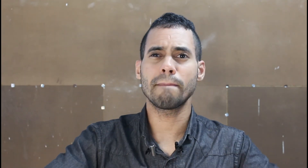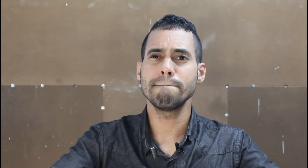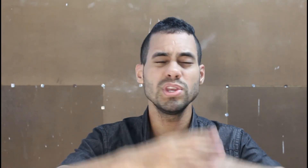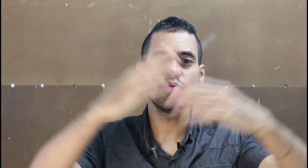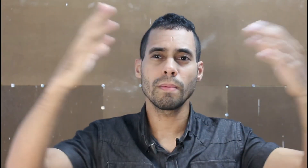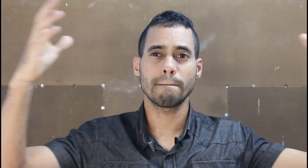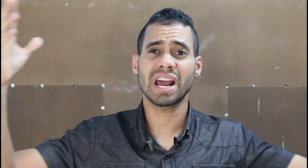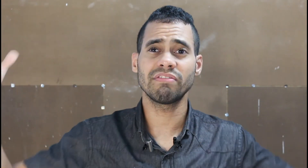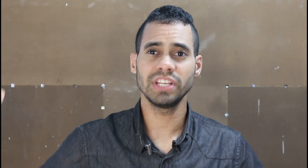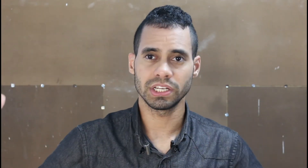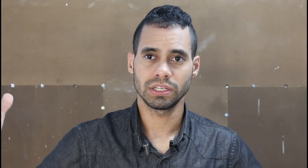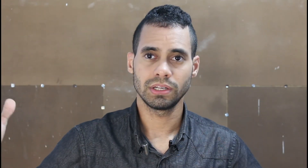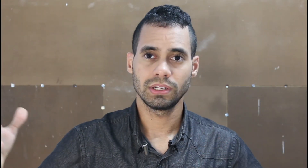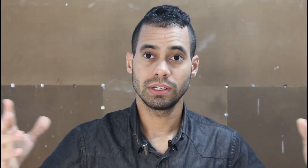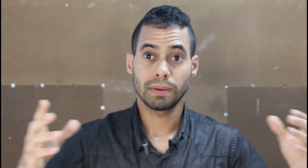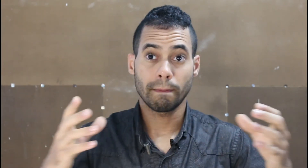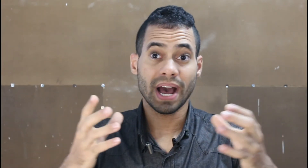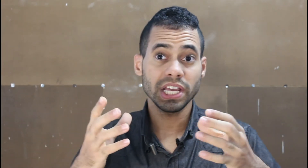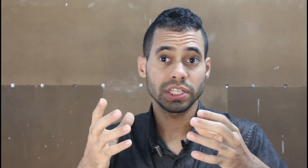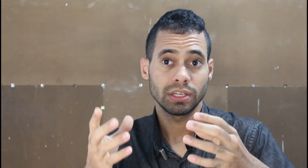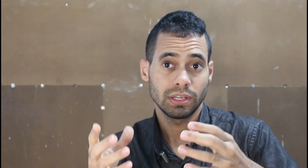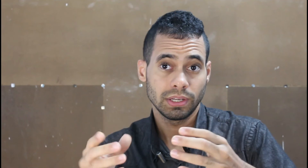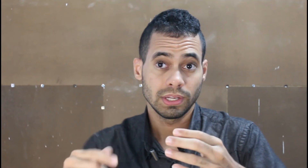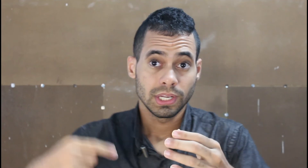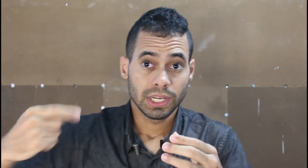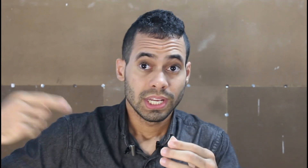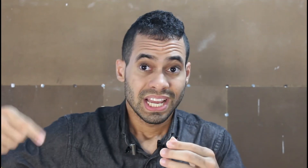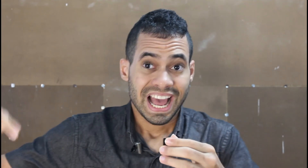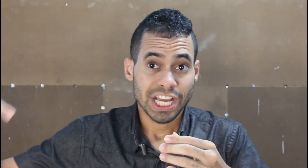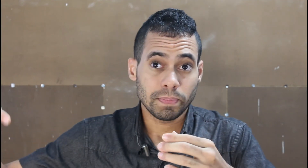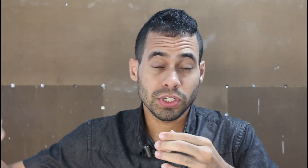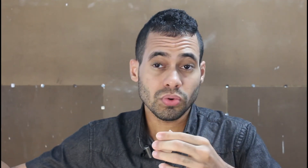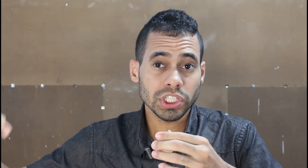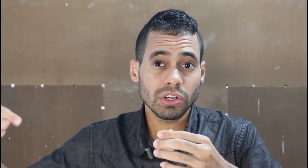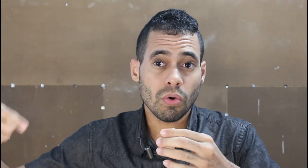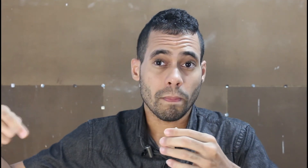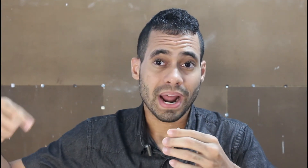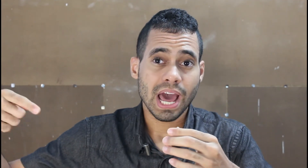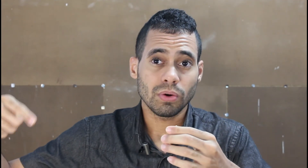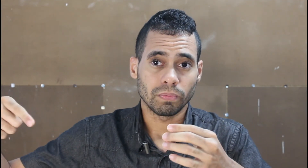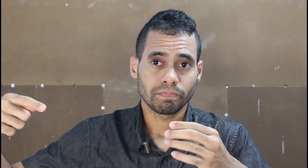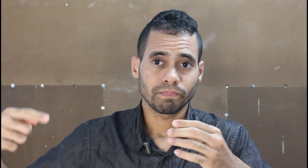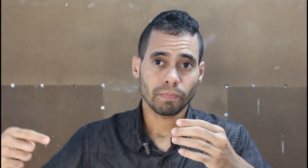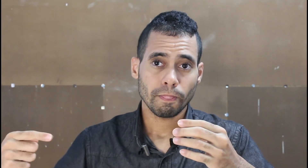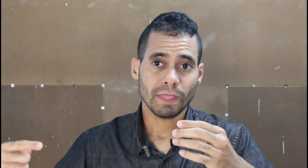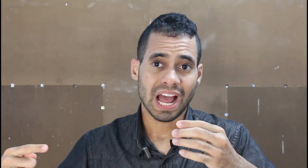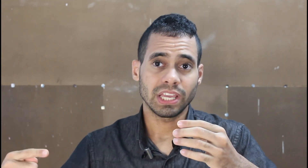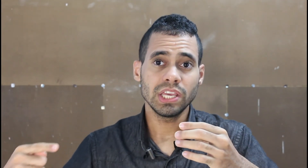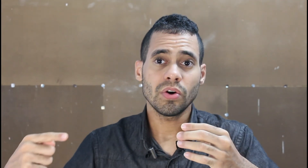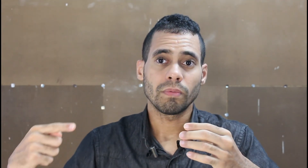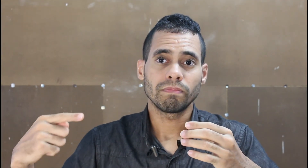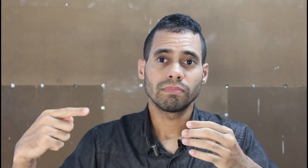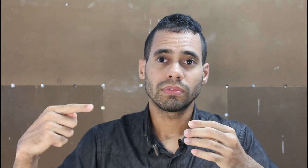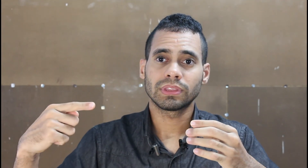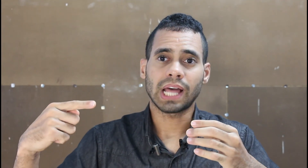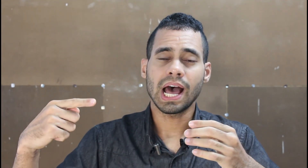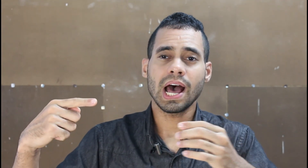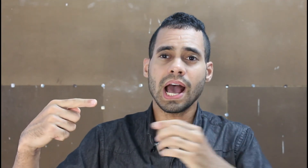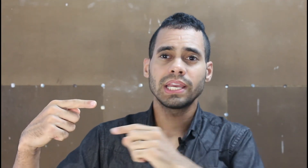mil maravilhas mas as pessoas que compraram aqui aqui